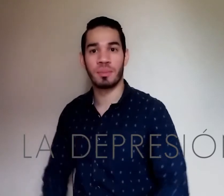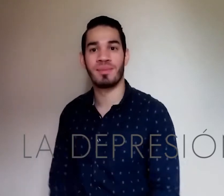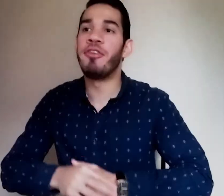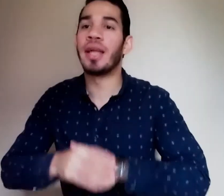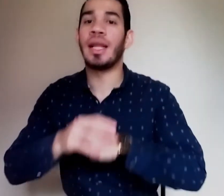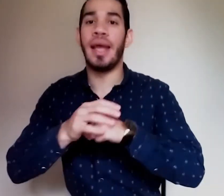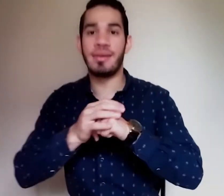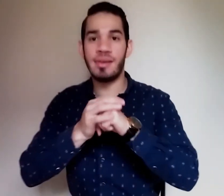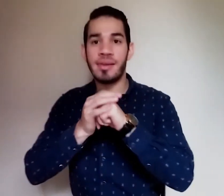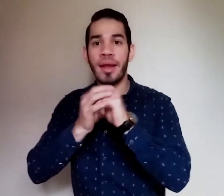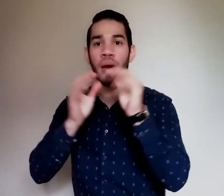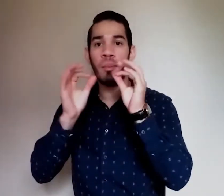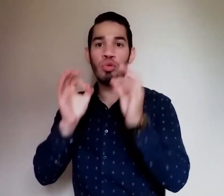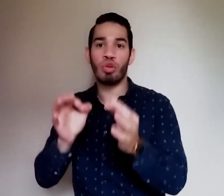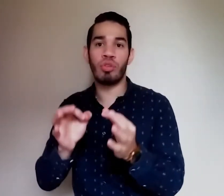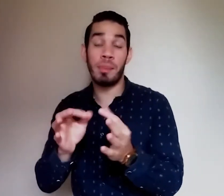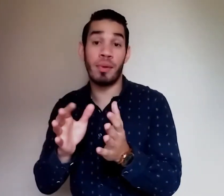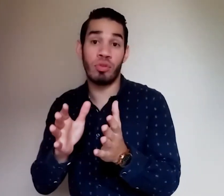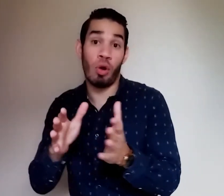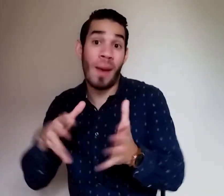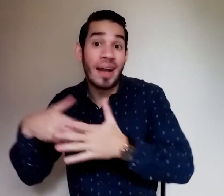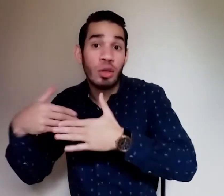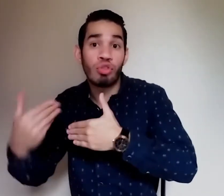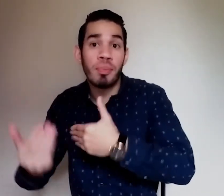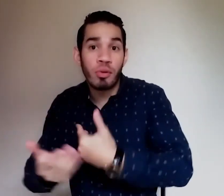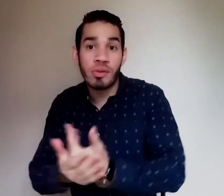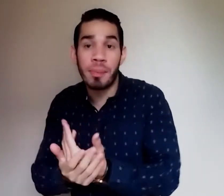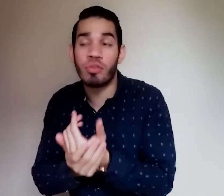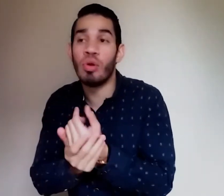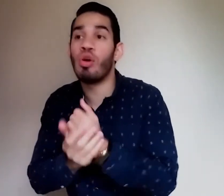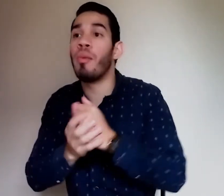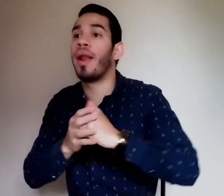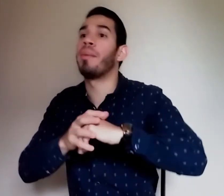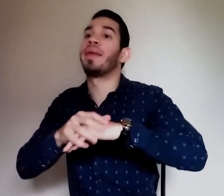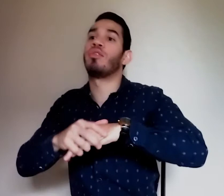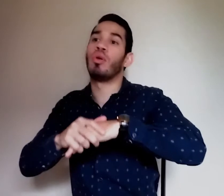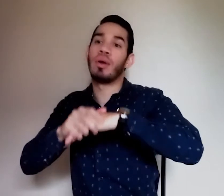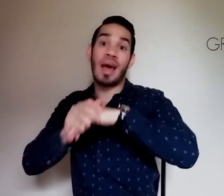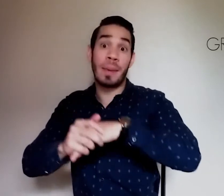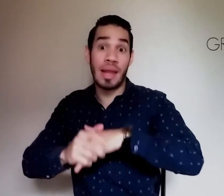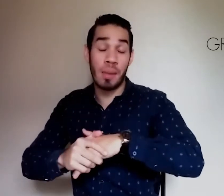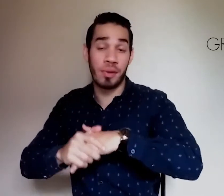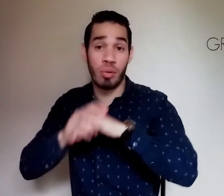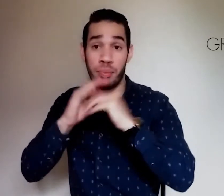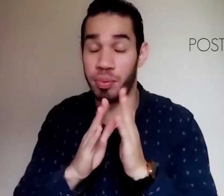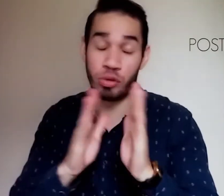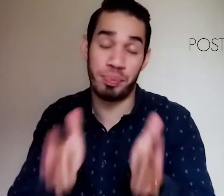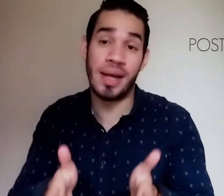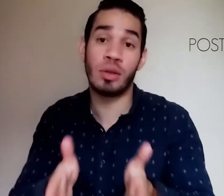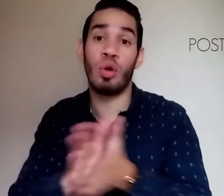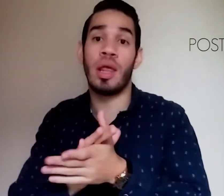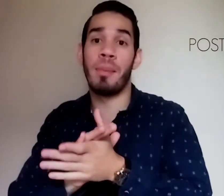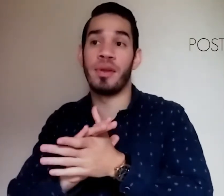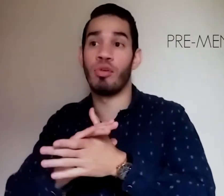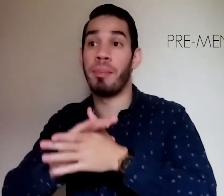fíjate existen muchos tipos o varios tipos de depresión como la depresión grave la depresión postparto la depresión